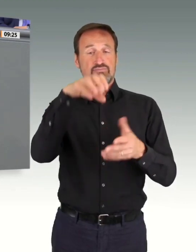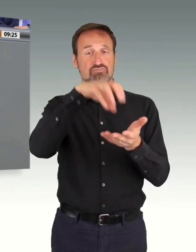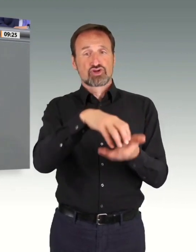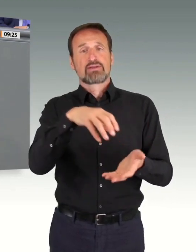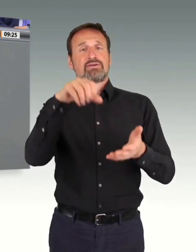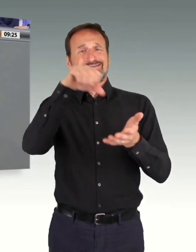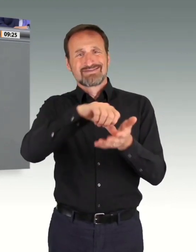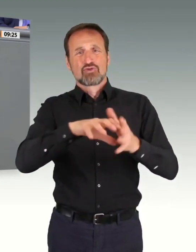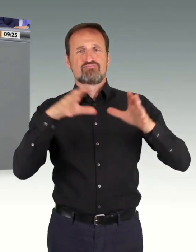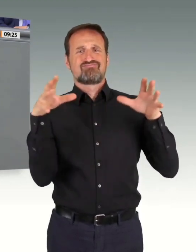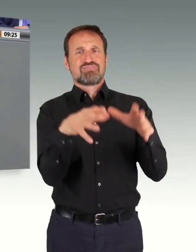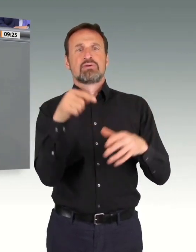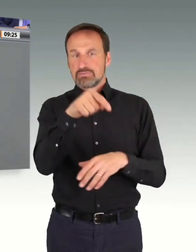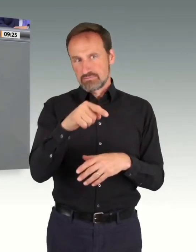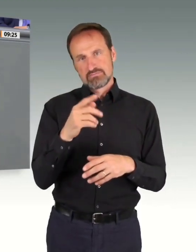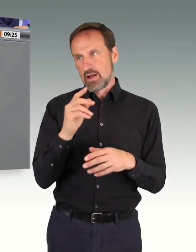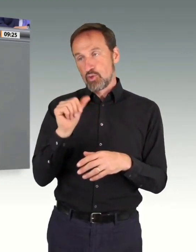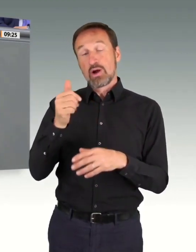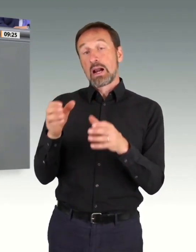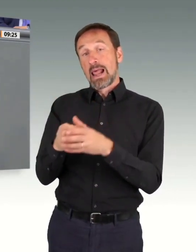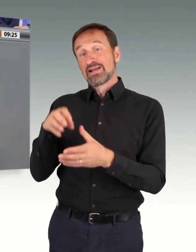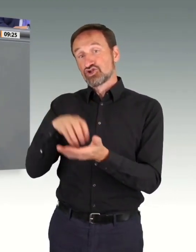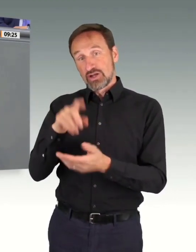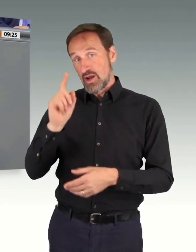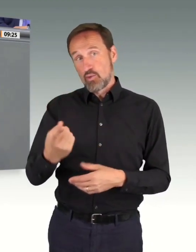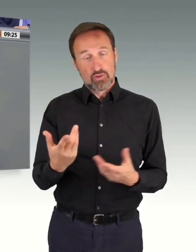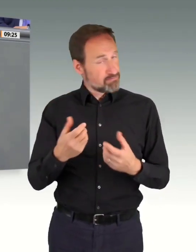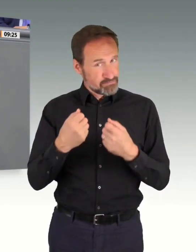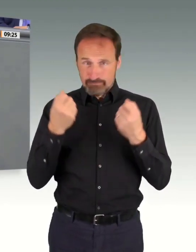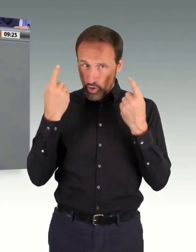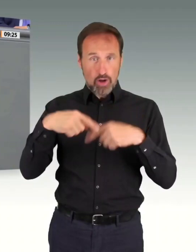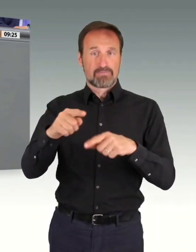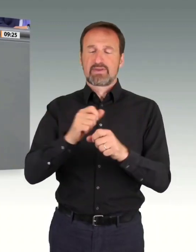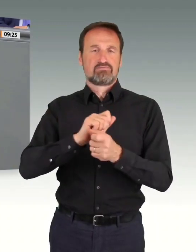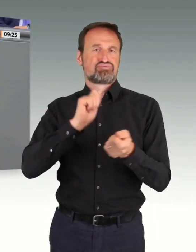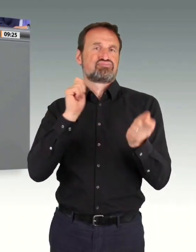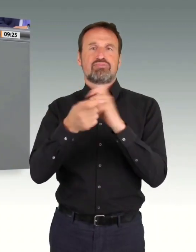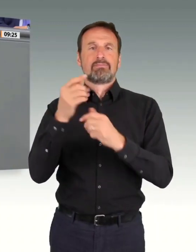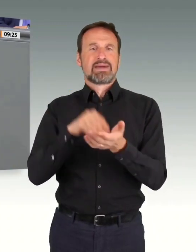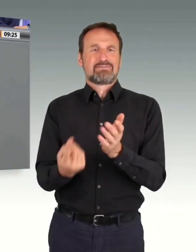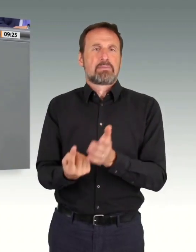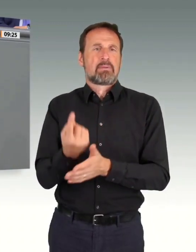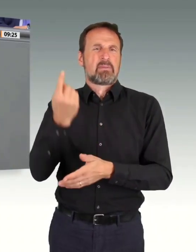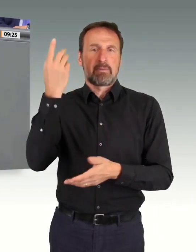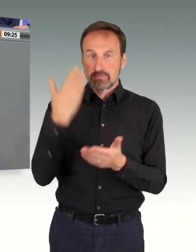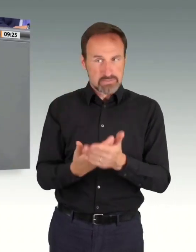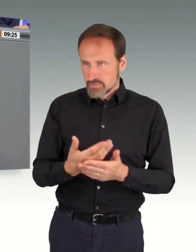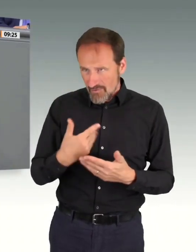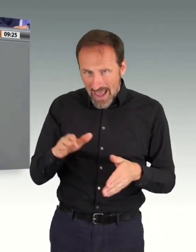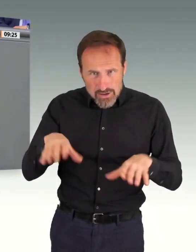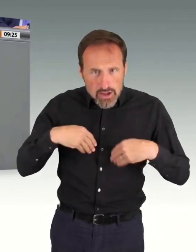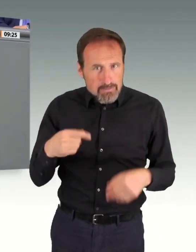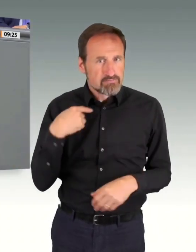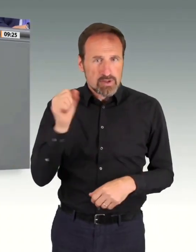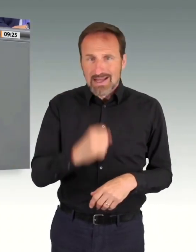erwarten und verlangen von Ihnen, dass Sie sich der Koalition eine andere Arbeitsweise aneignen und nicht in letzter Sekunde uns